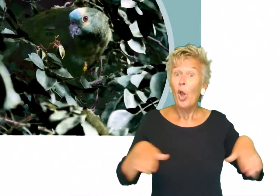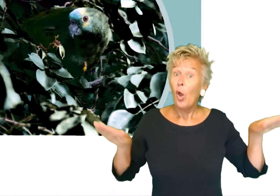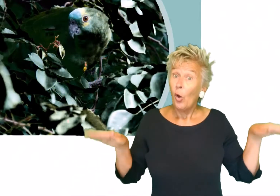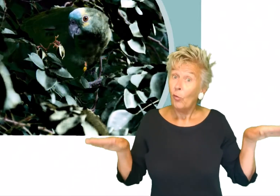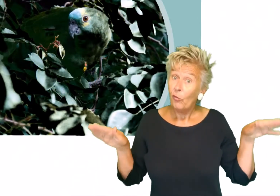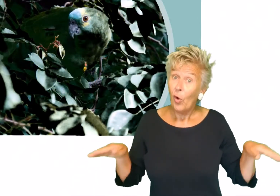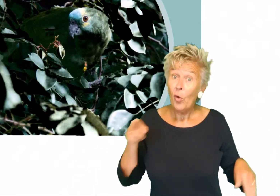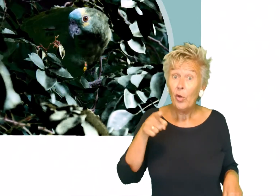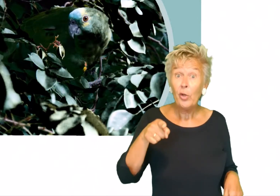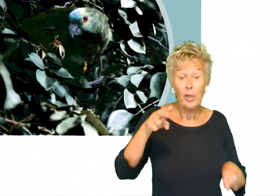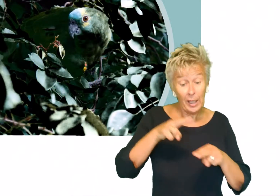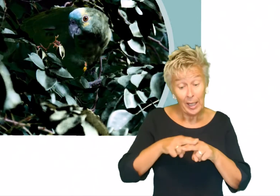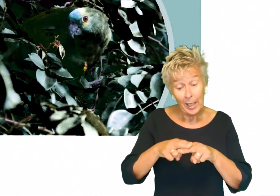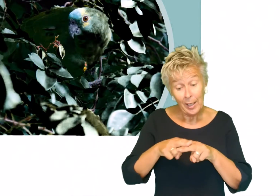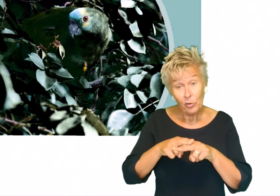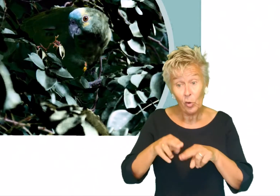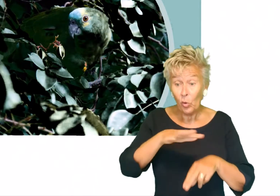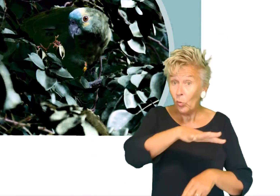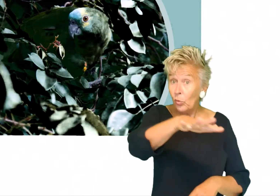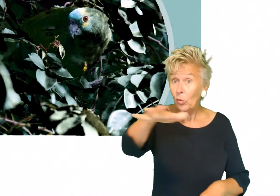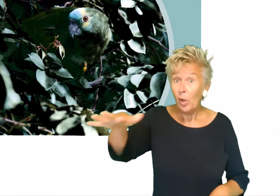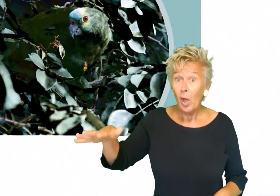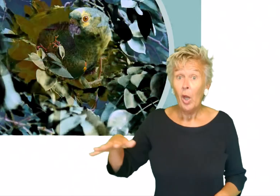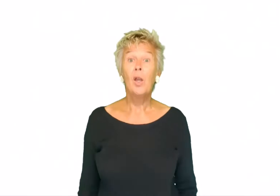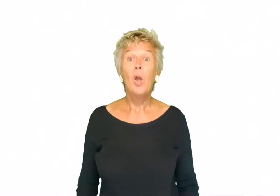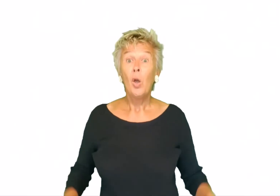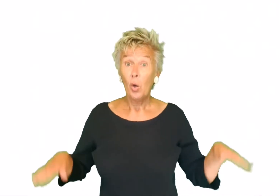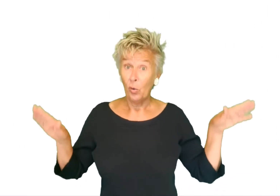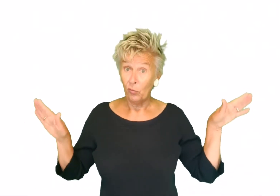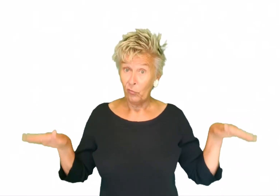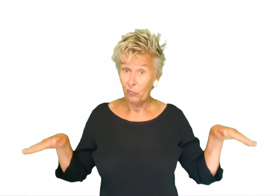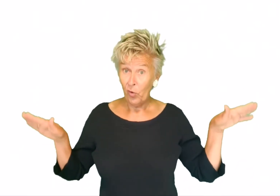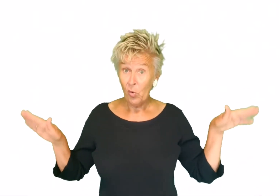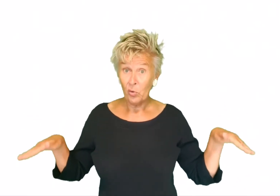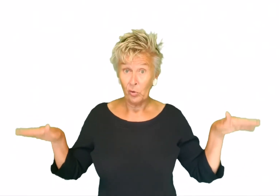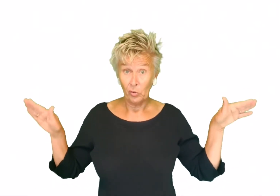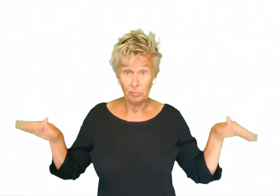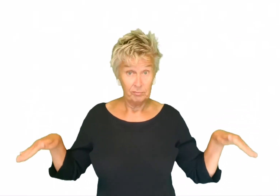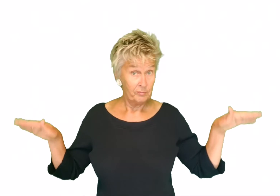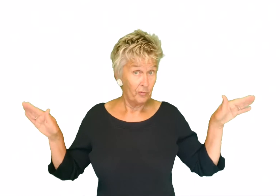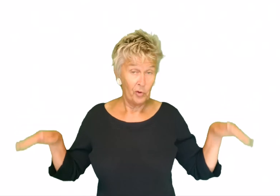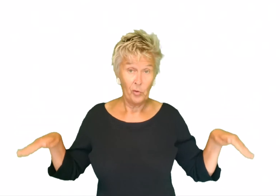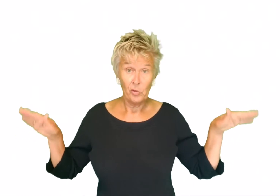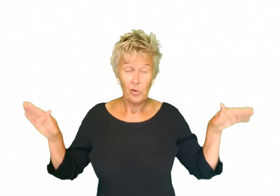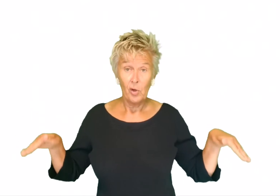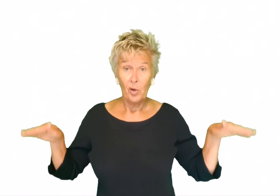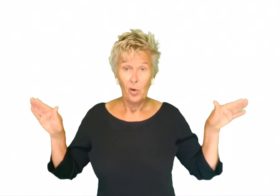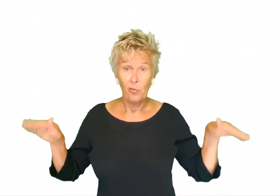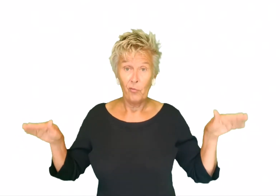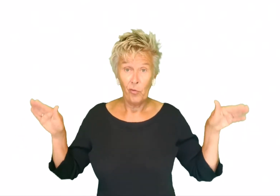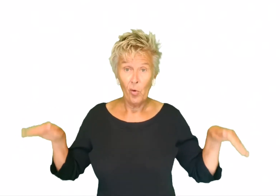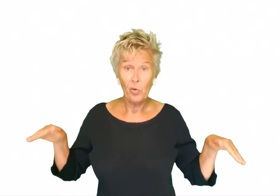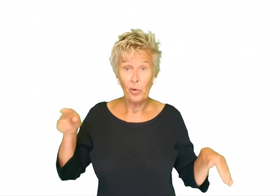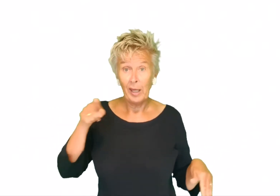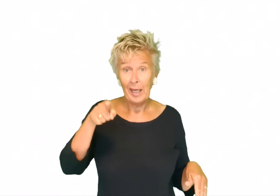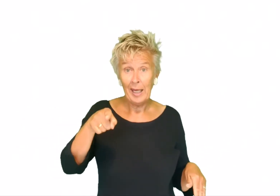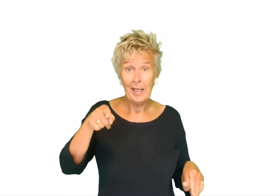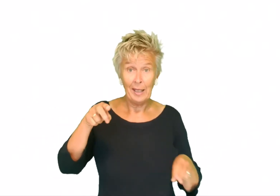Een vogel in het groen. Een vogel. Vleugels. Een vogel in